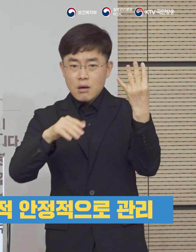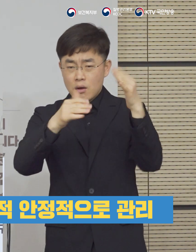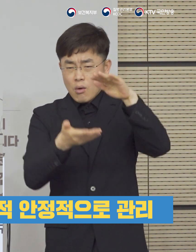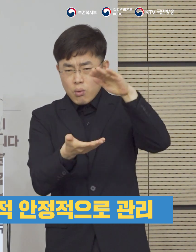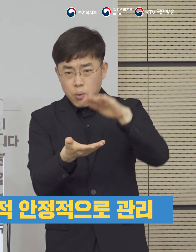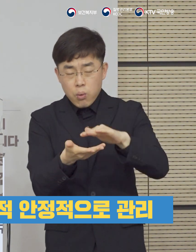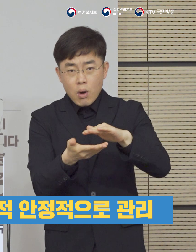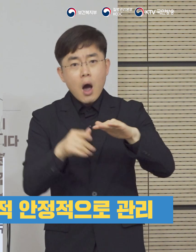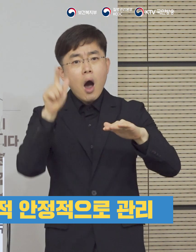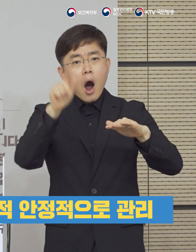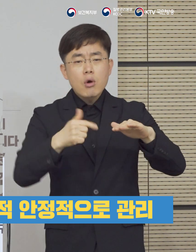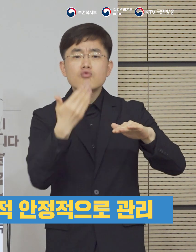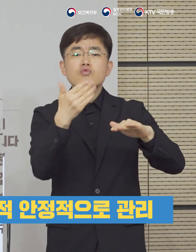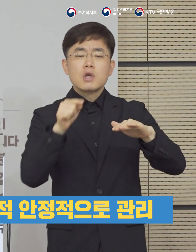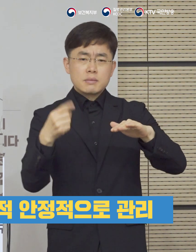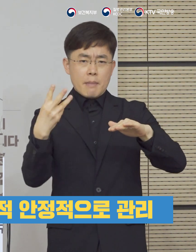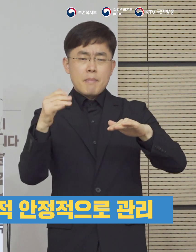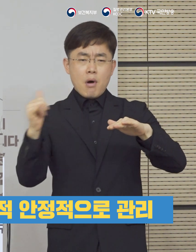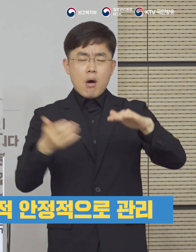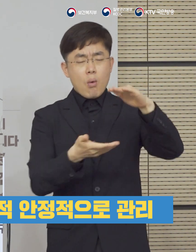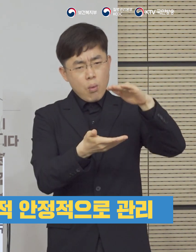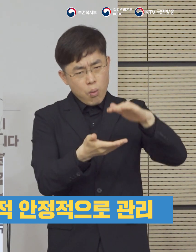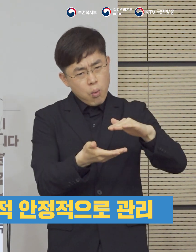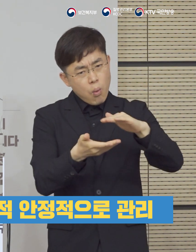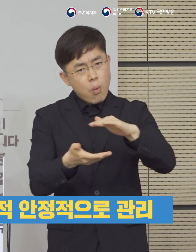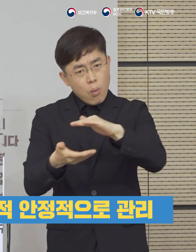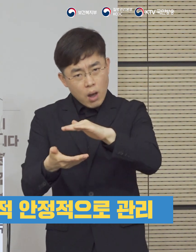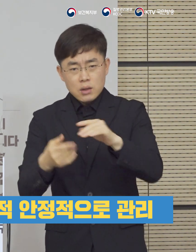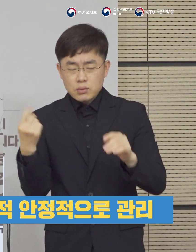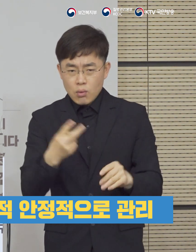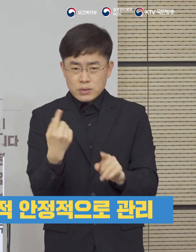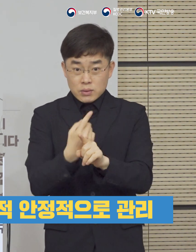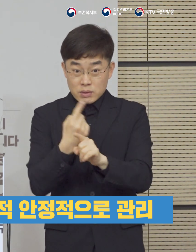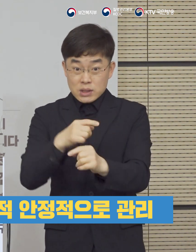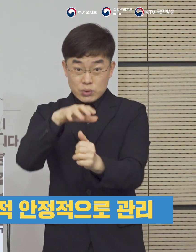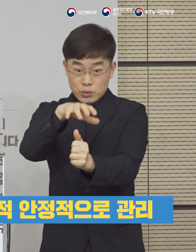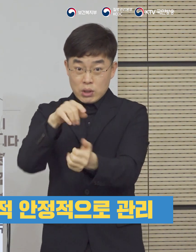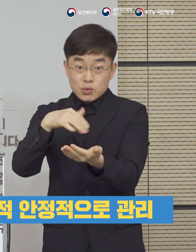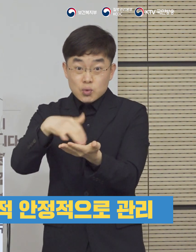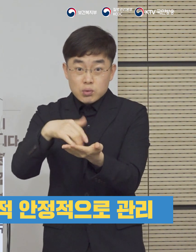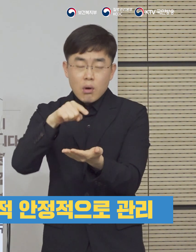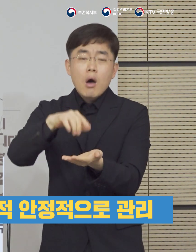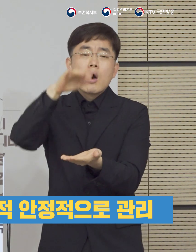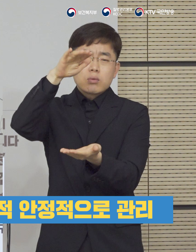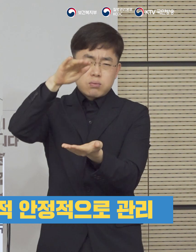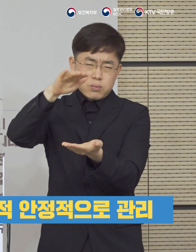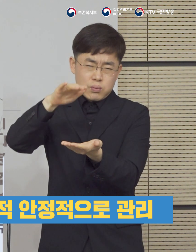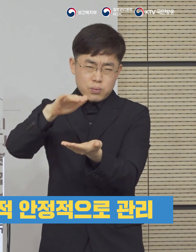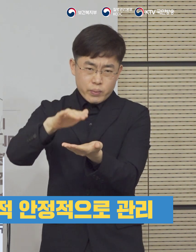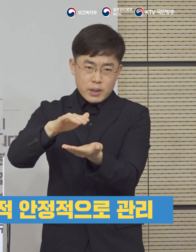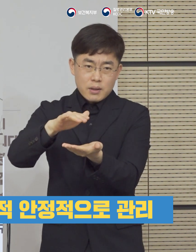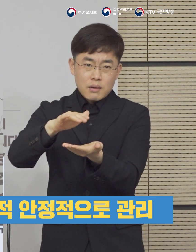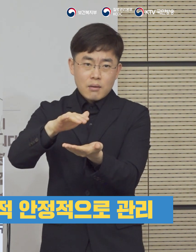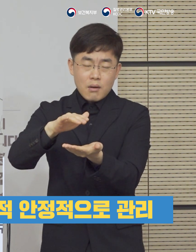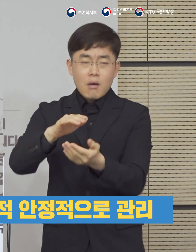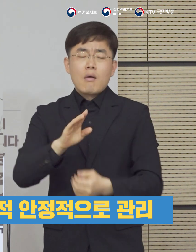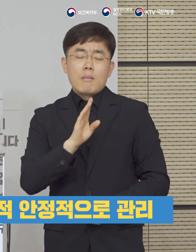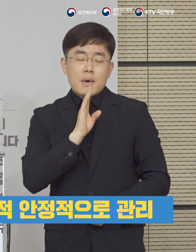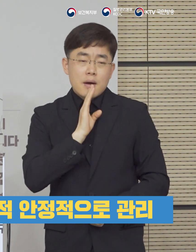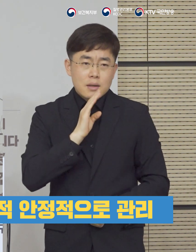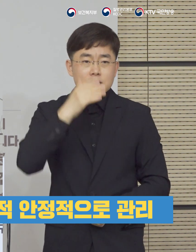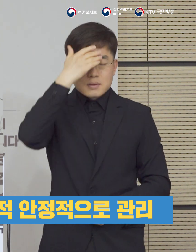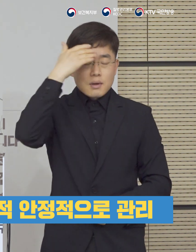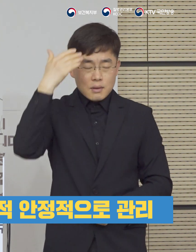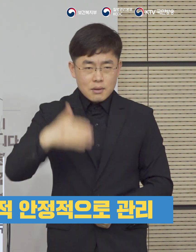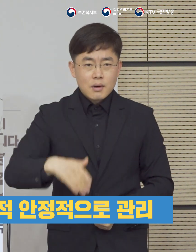셋째 주에는 하루 9.3명으로 줄어들었고 격리 치료 중인 환자들도 지속적으로 감소하고